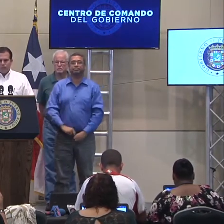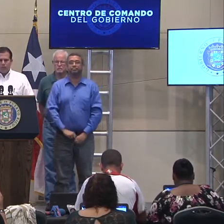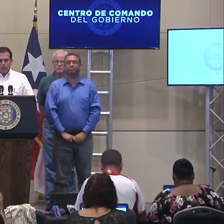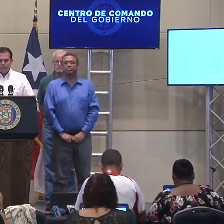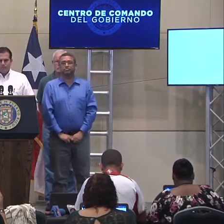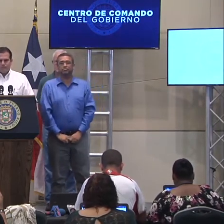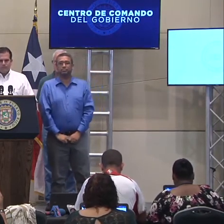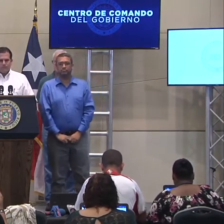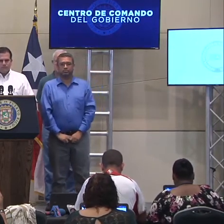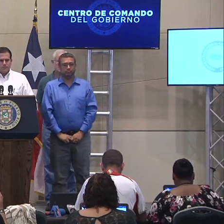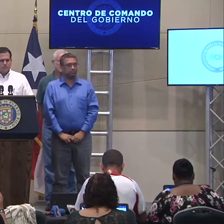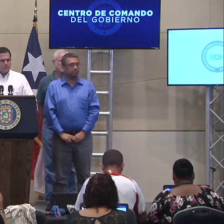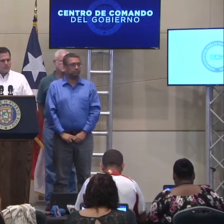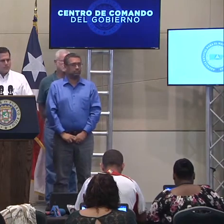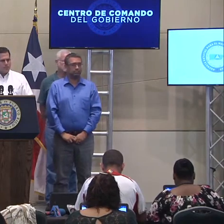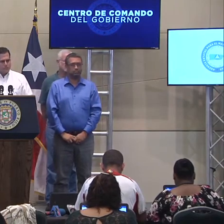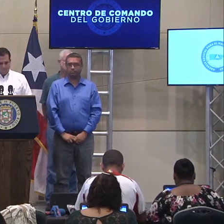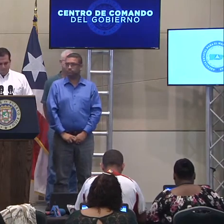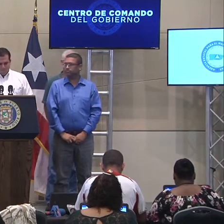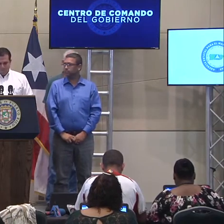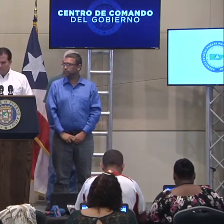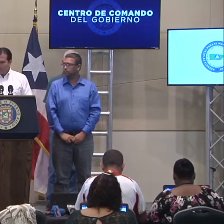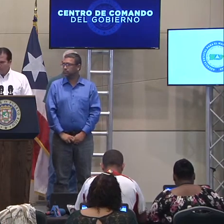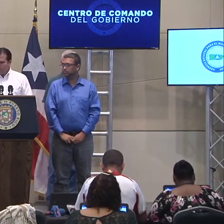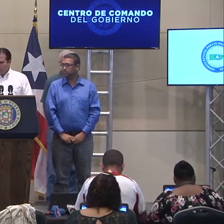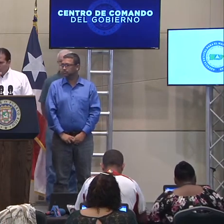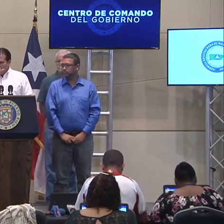que hemos podido ejercer aquí. Una pregunta por medio del nuevo día.